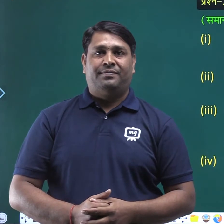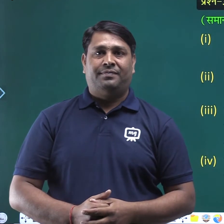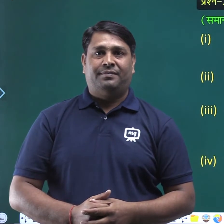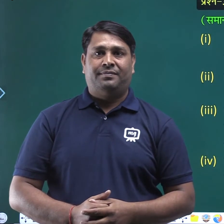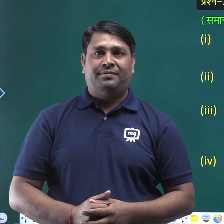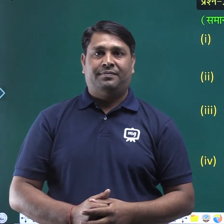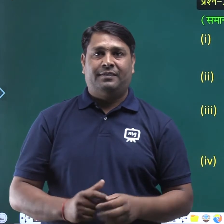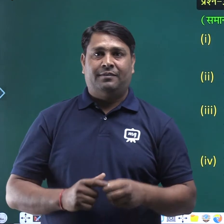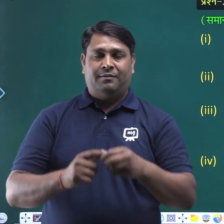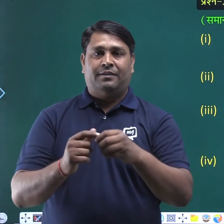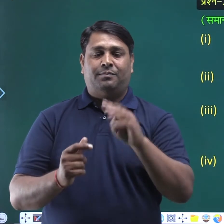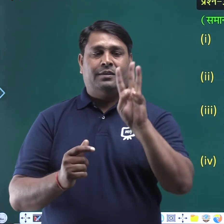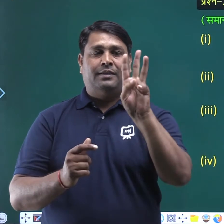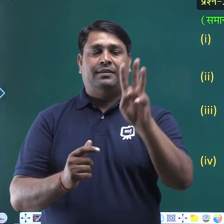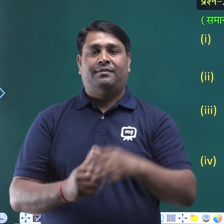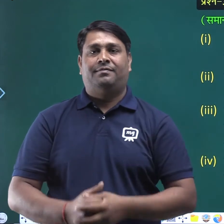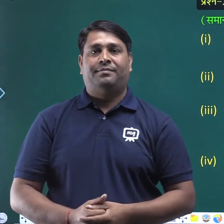प्रशन नमबर तीन